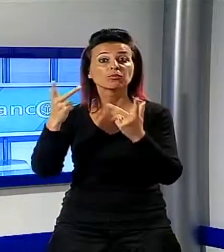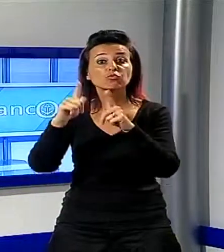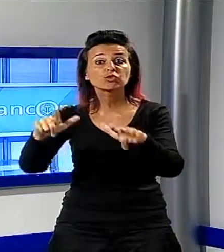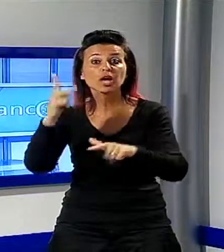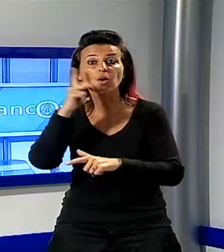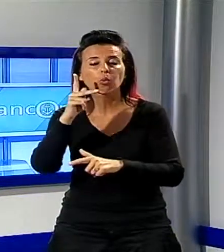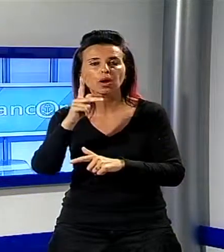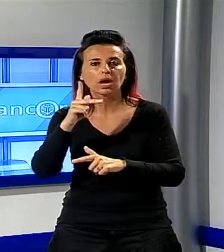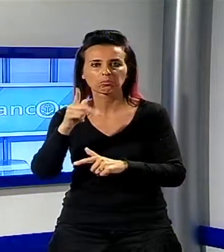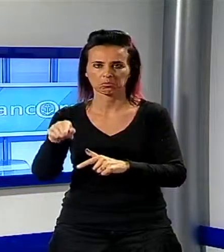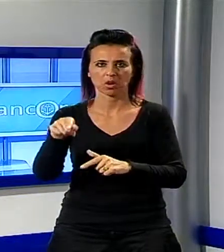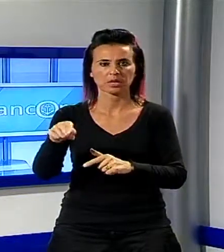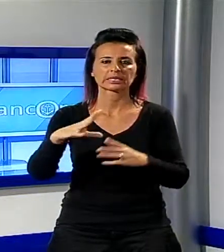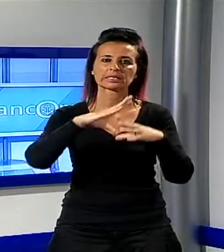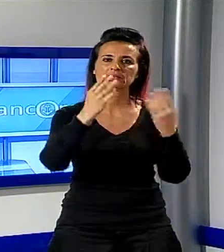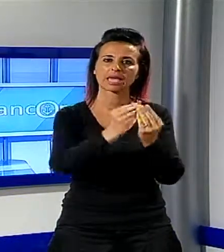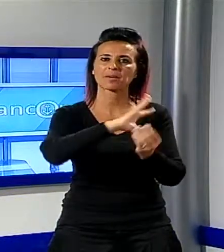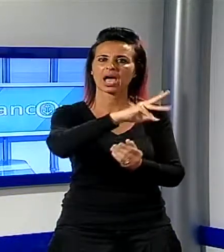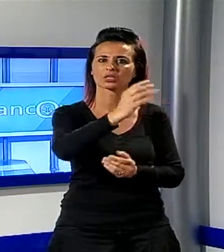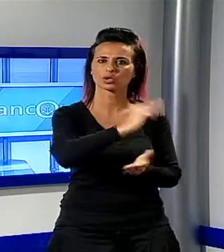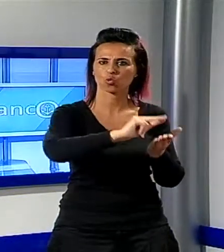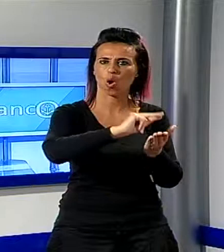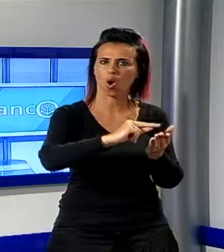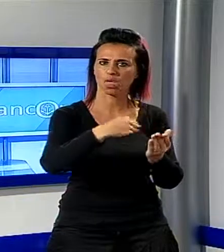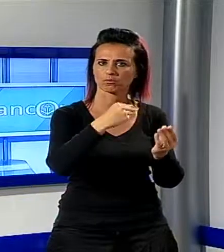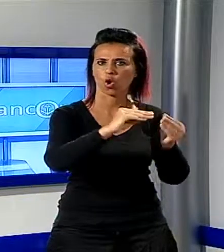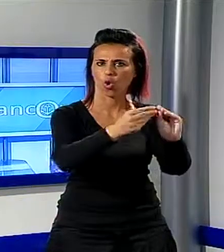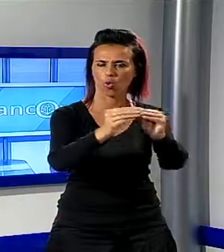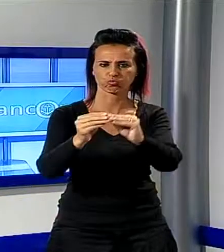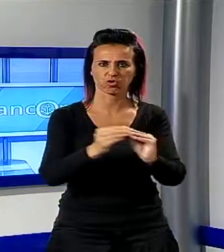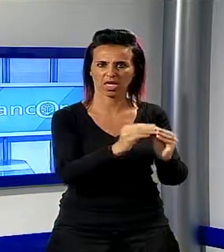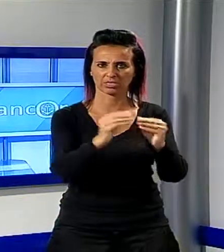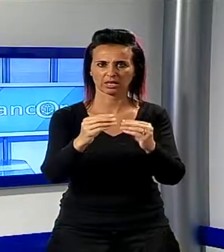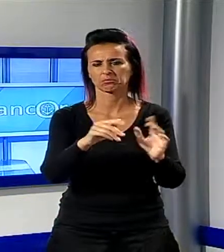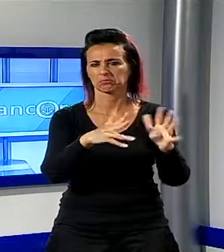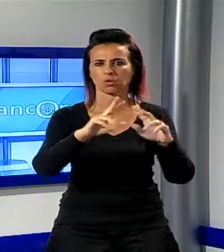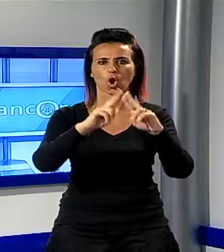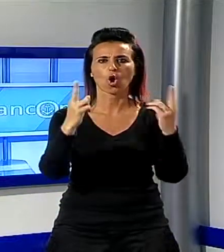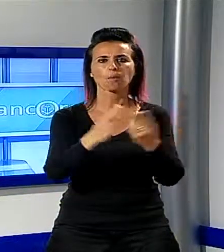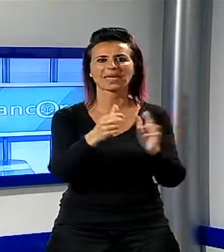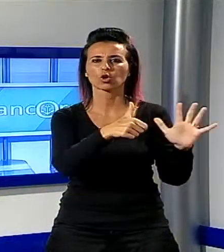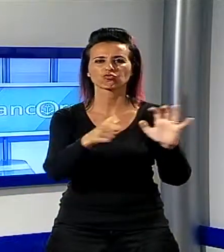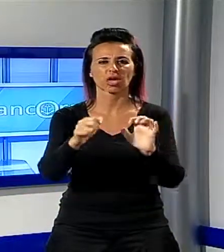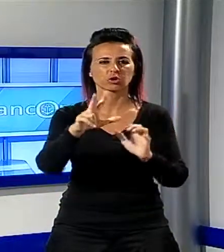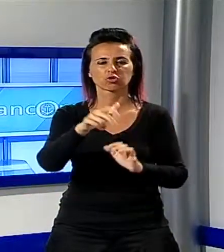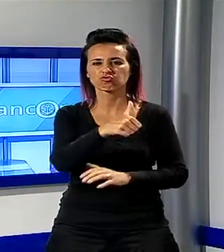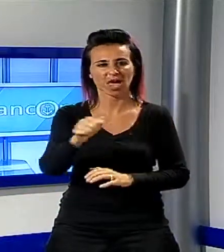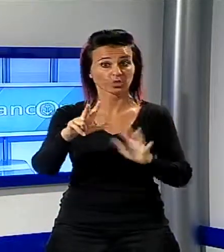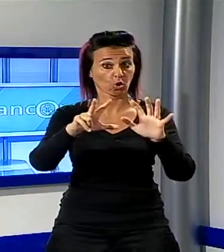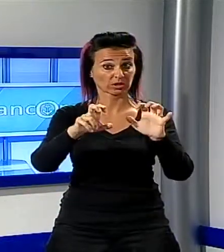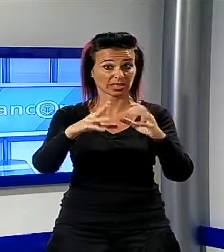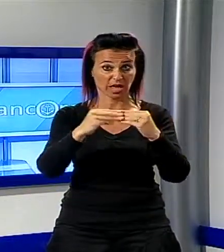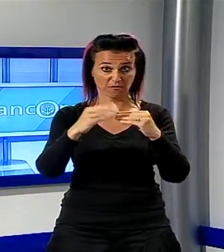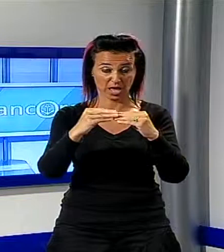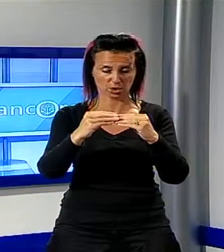altri 180 ragazzi delle scuole secondarie e primarie cui veniva chiesto attraverso un concorso che cosa